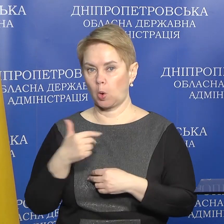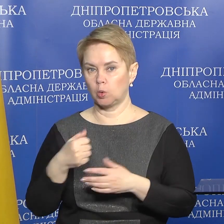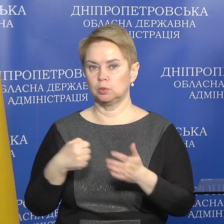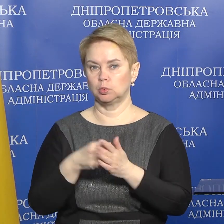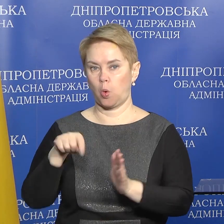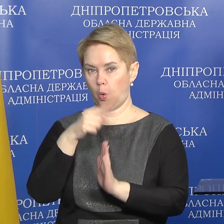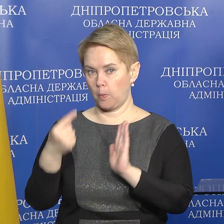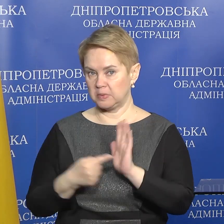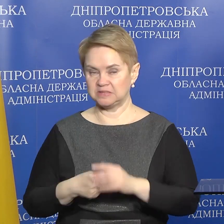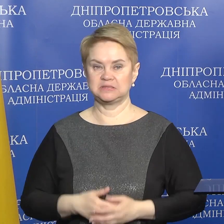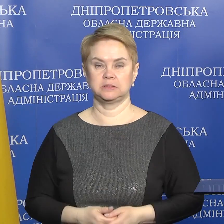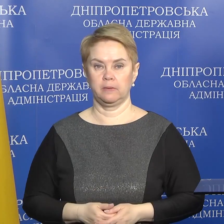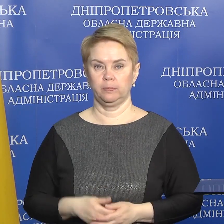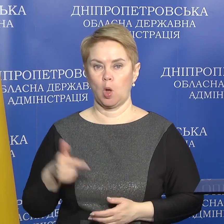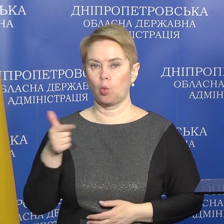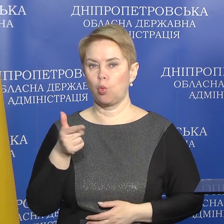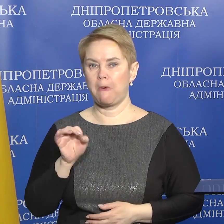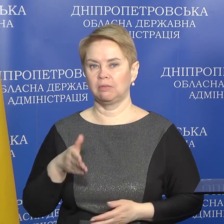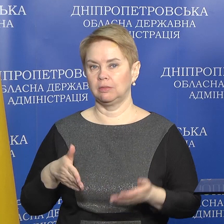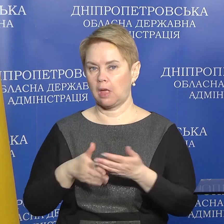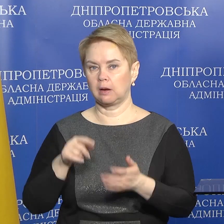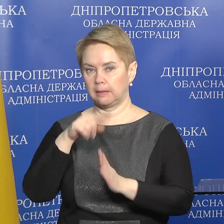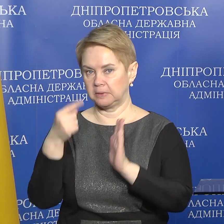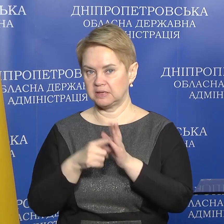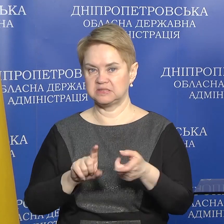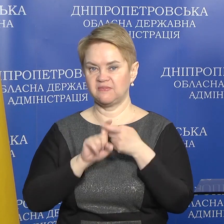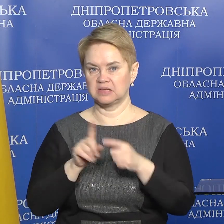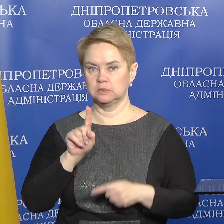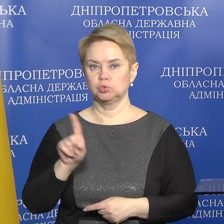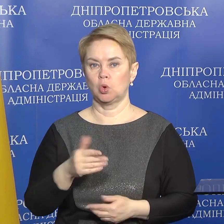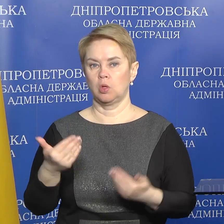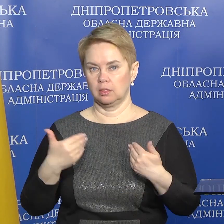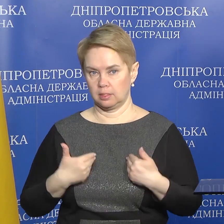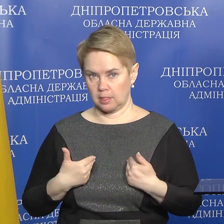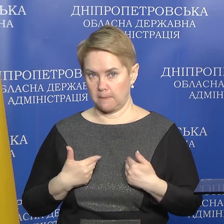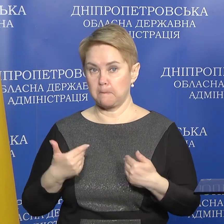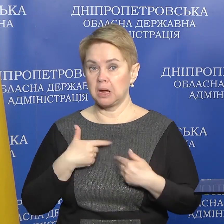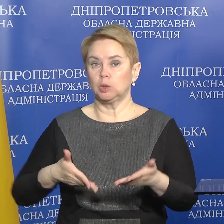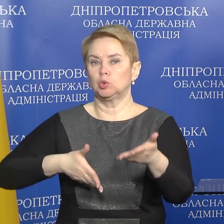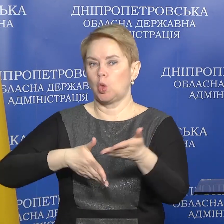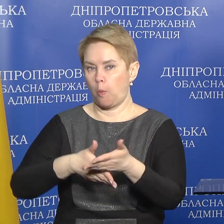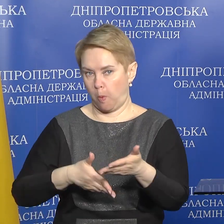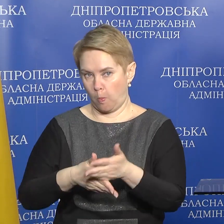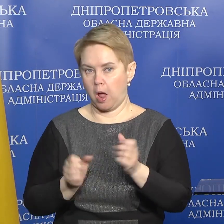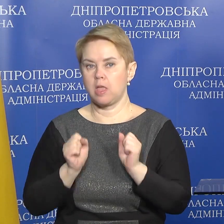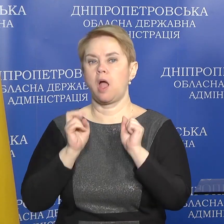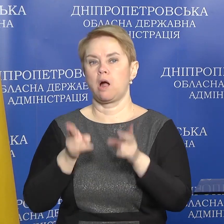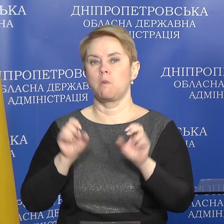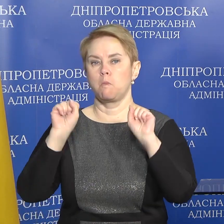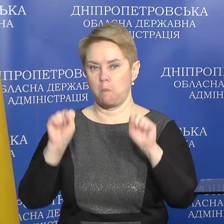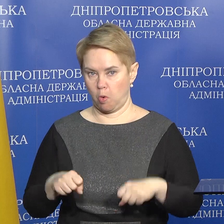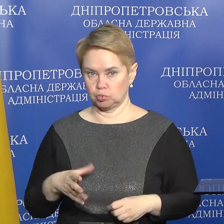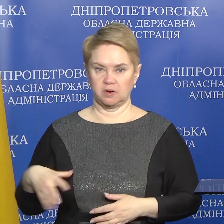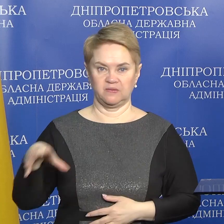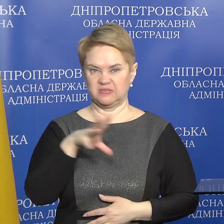І це гуманітарні питання, які пов'язані з тим, що ми допомагаємо, як можемо,